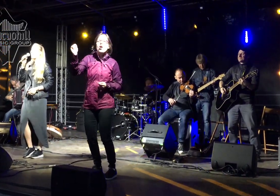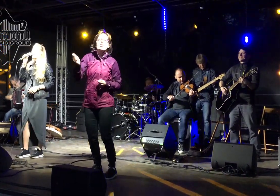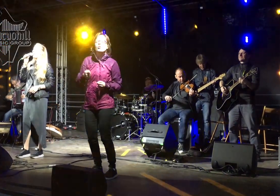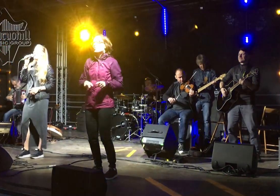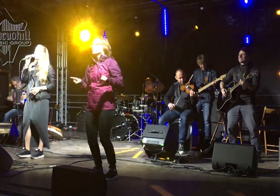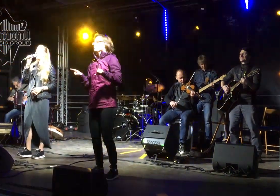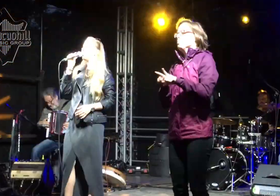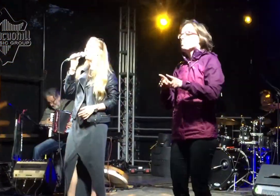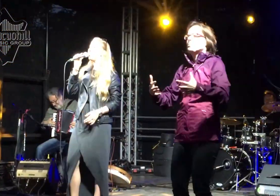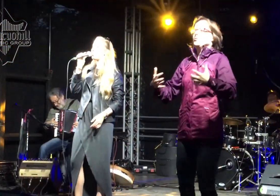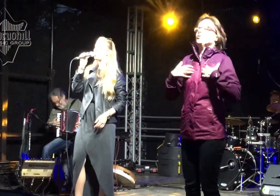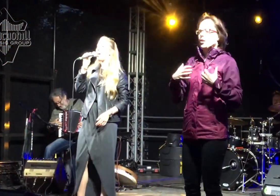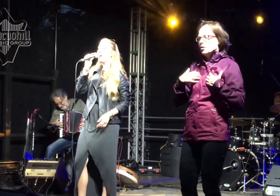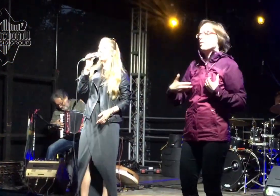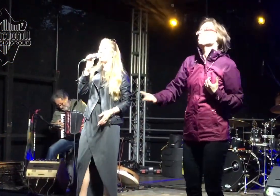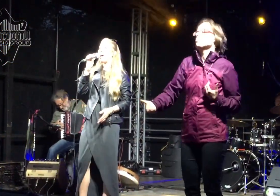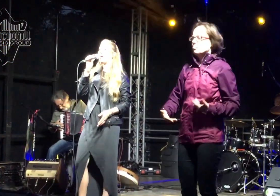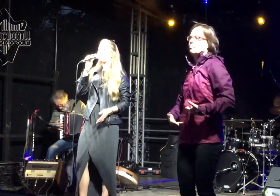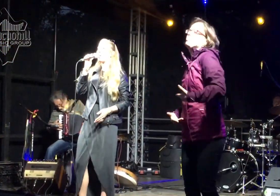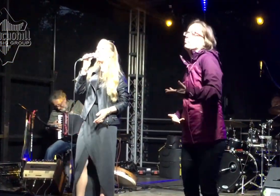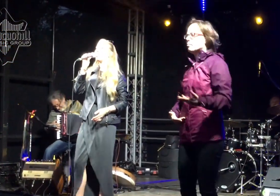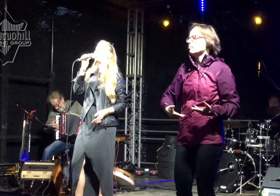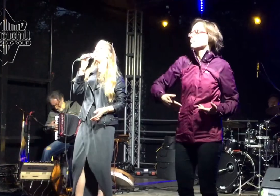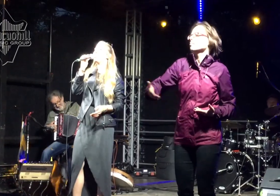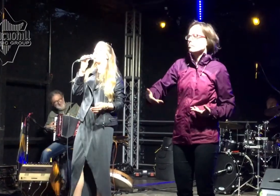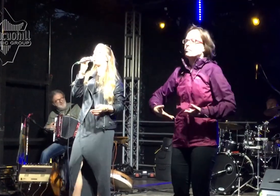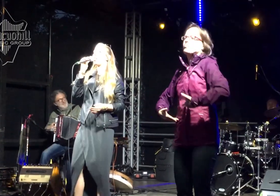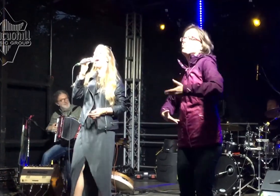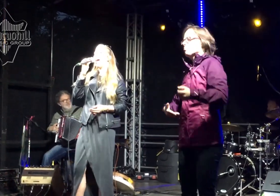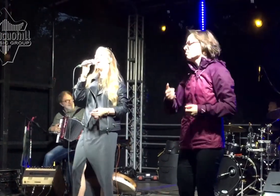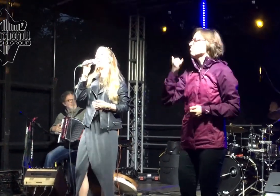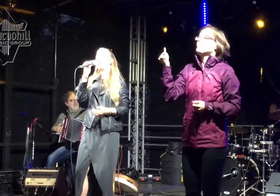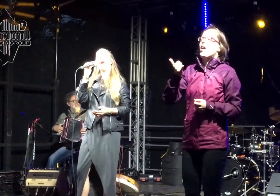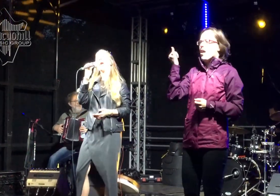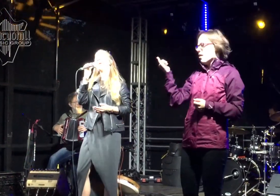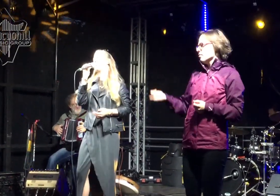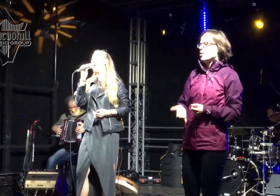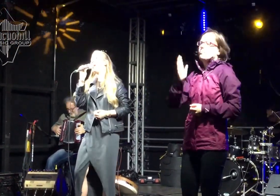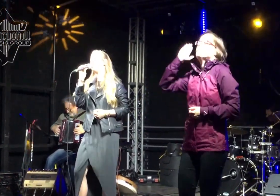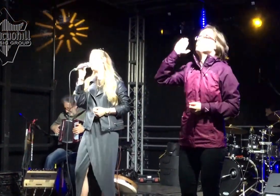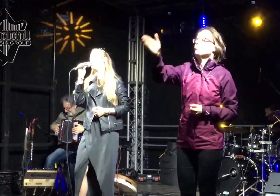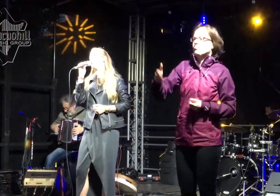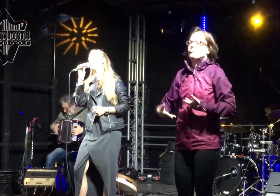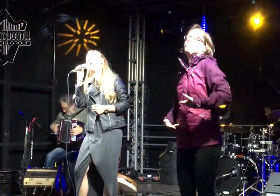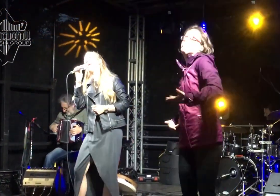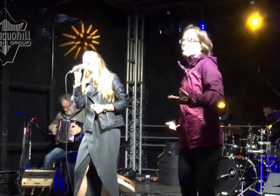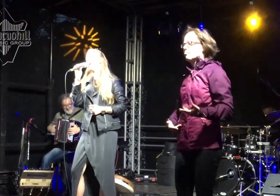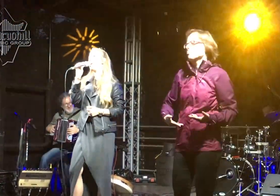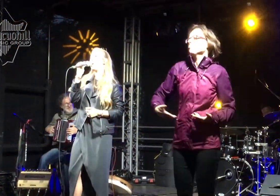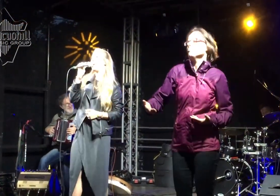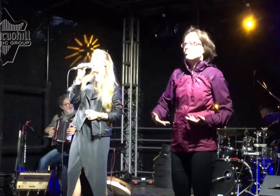Iść, zawsze iść, jak najdłużej